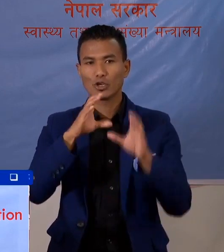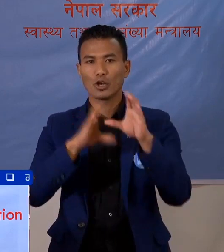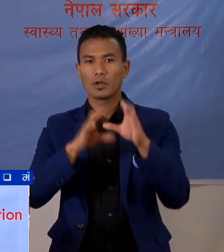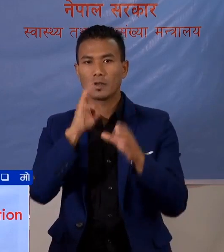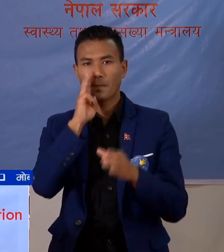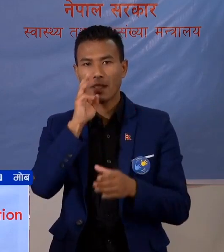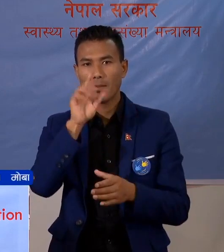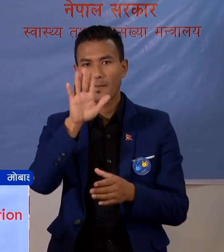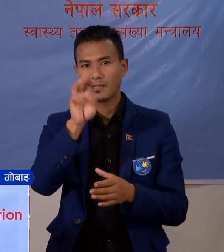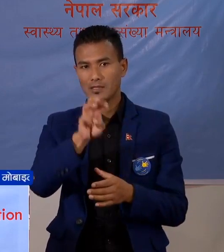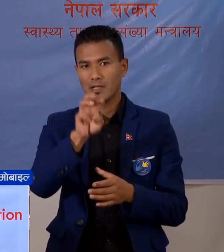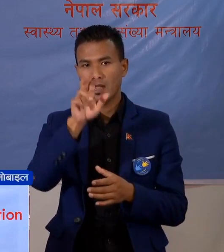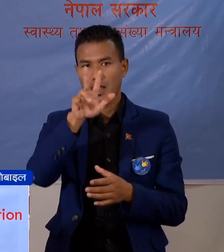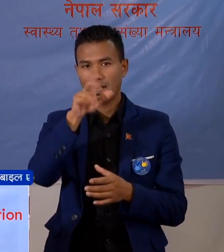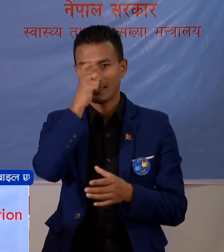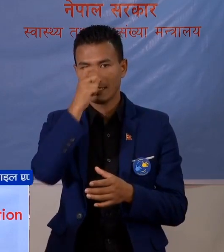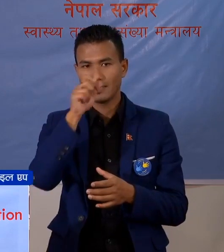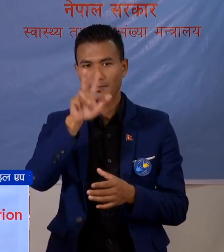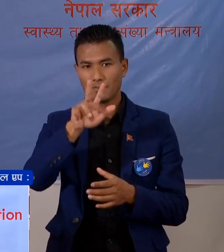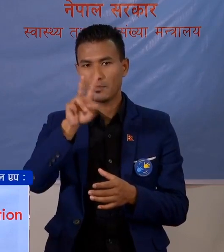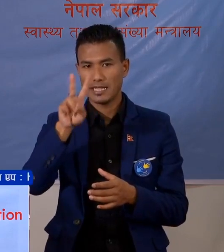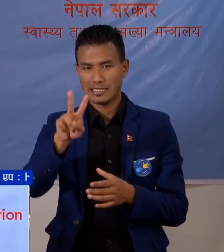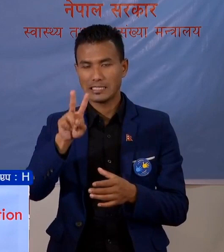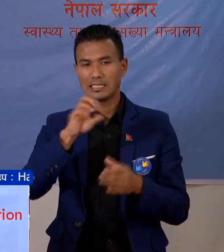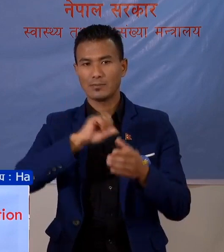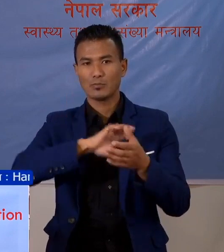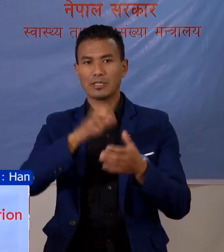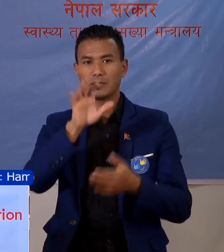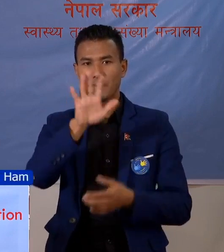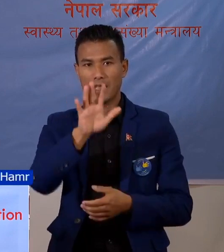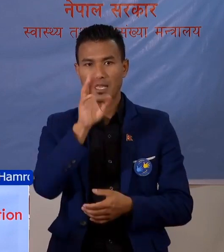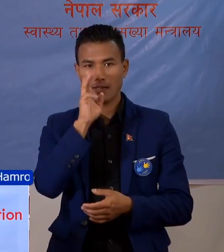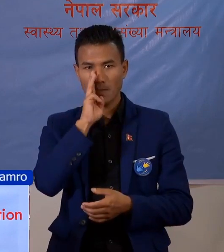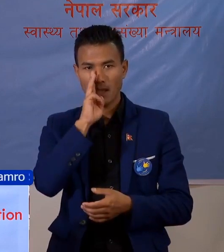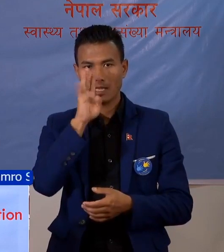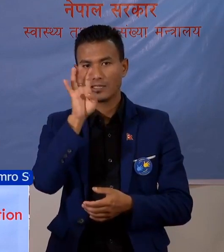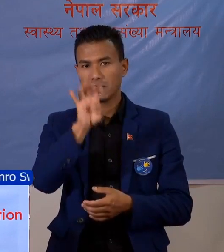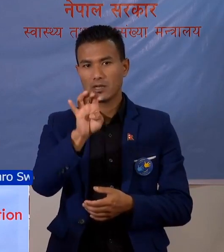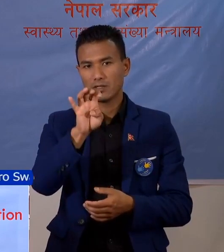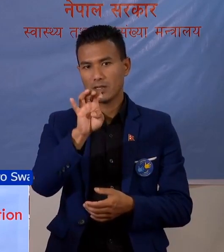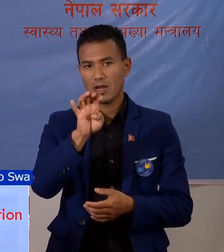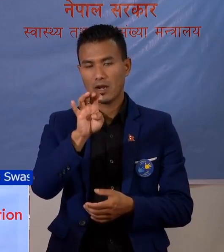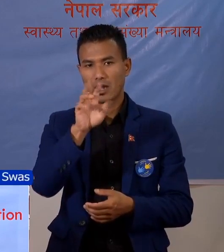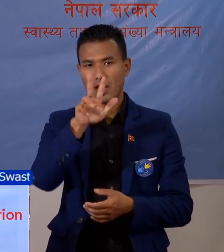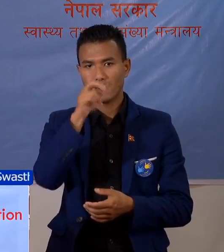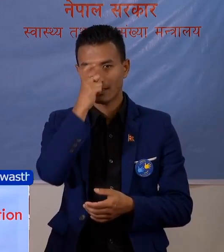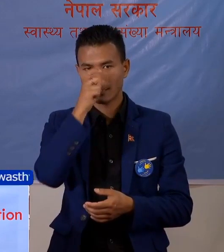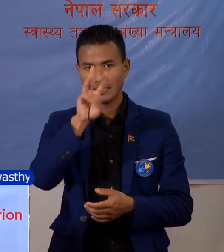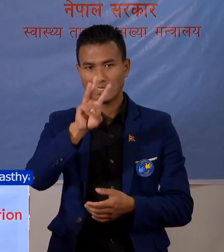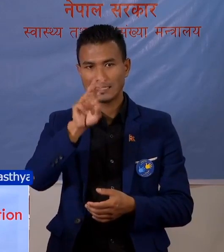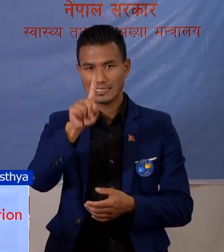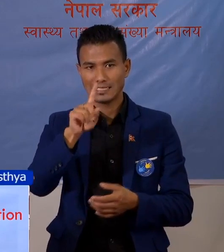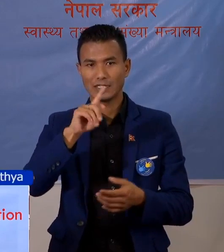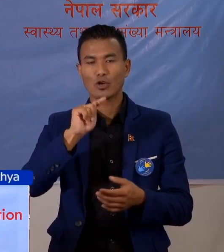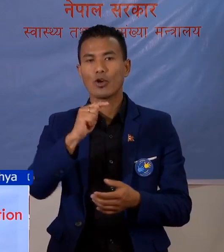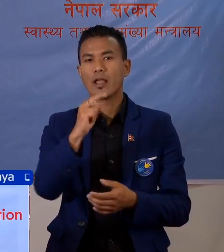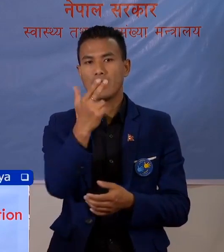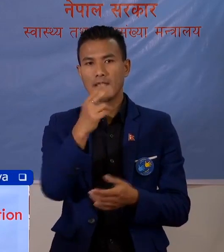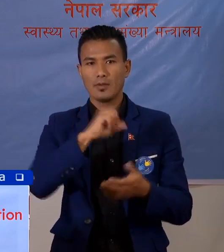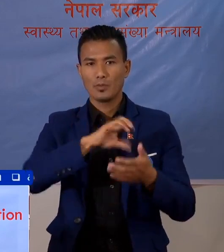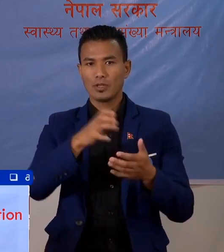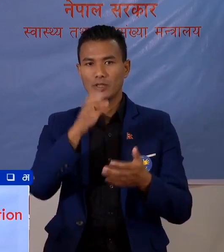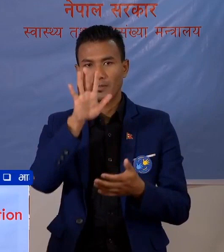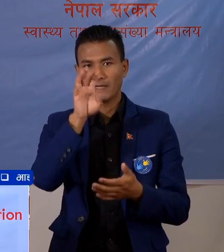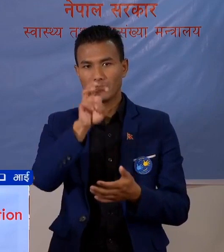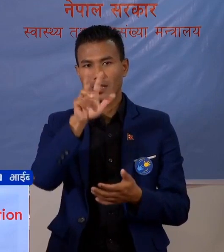प्रद प्रदेश मां 5